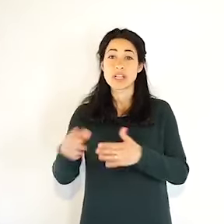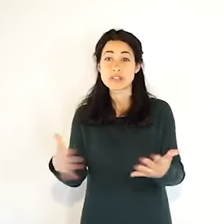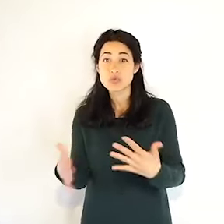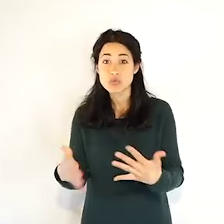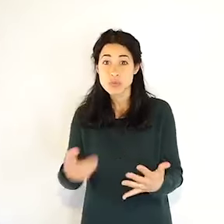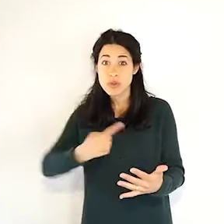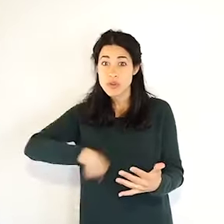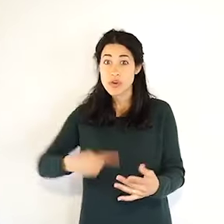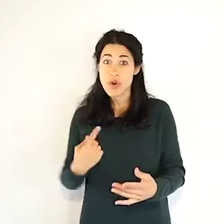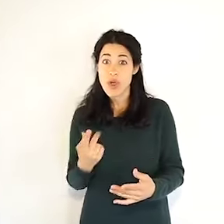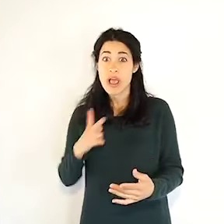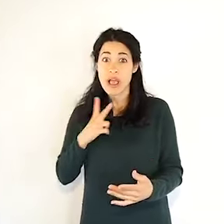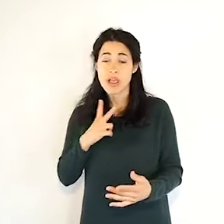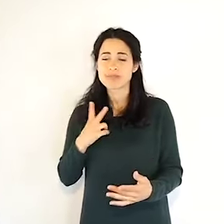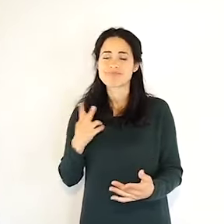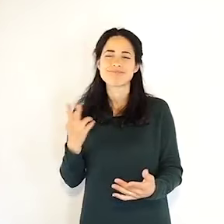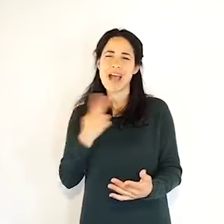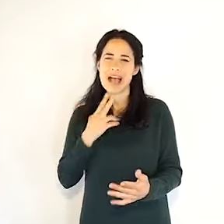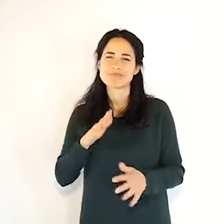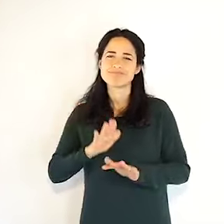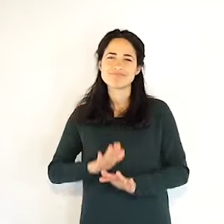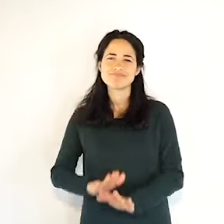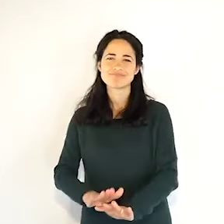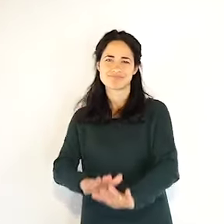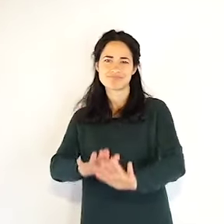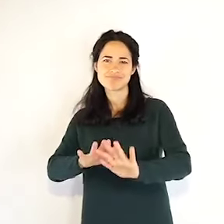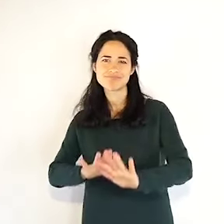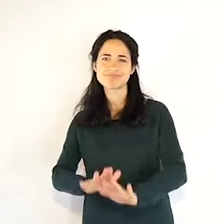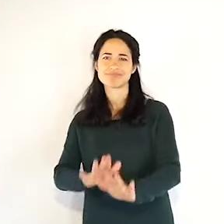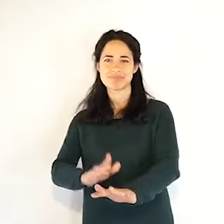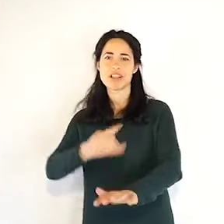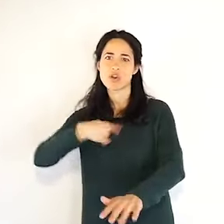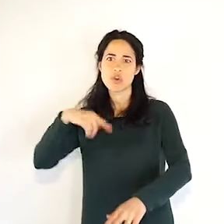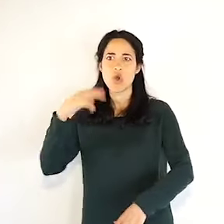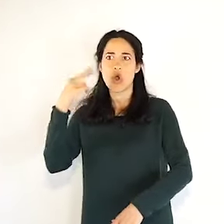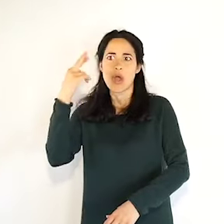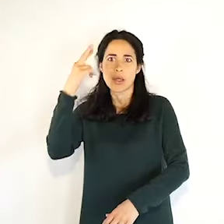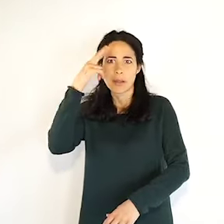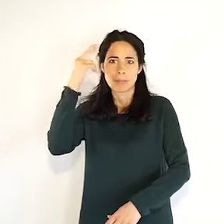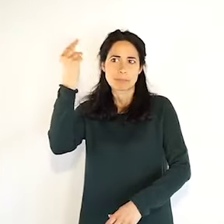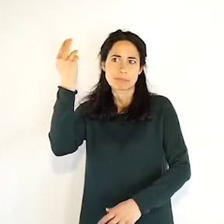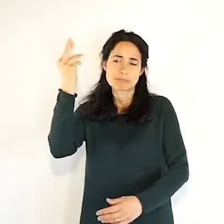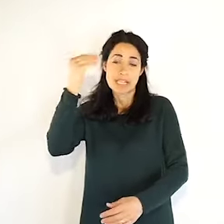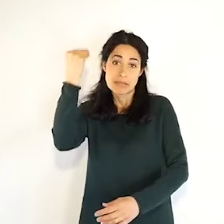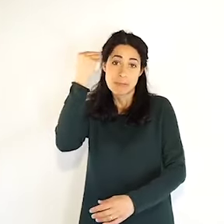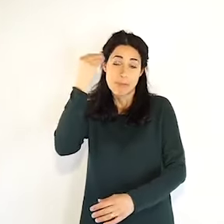questo punto anche gli altri numeri che non vi ho ancora dato,